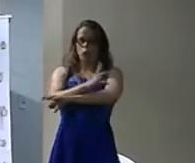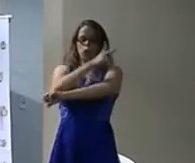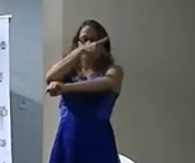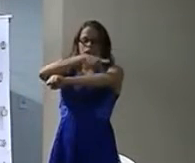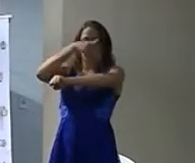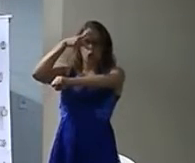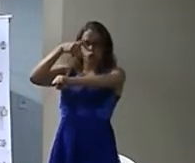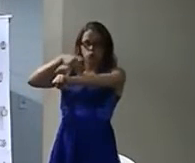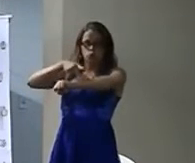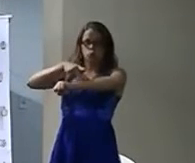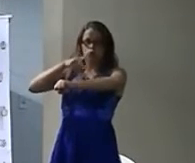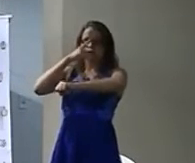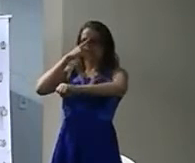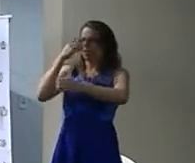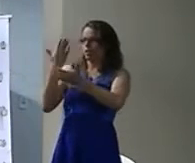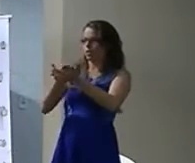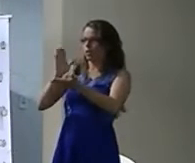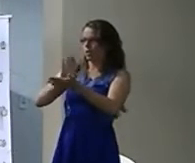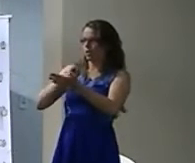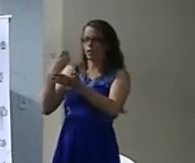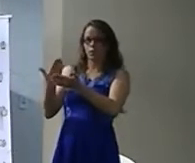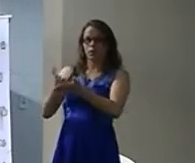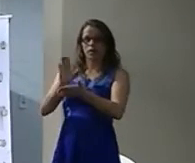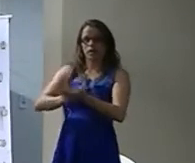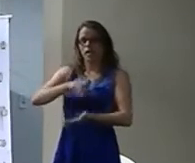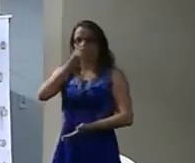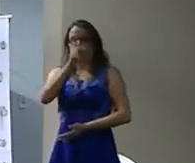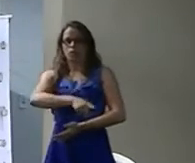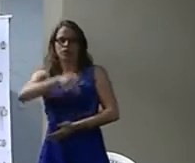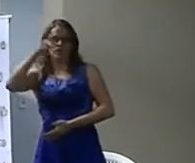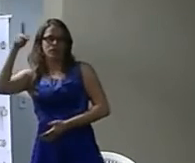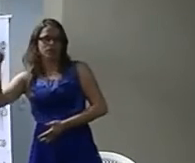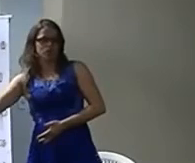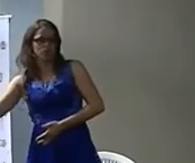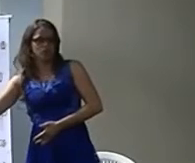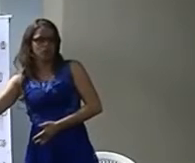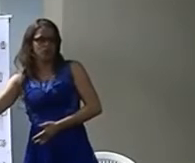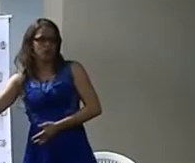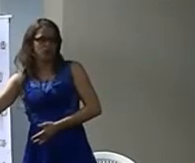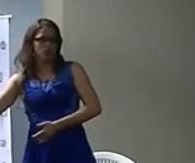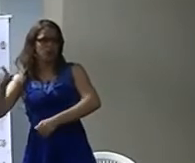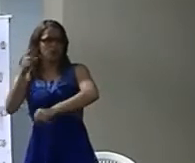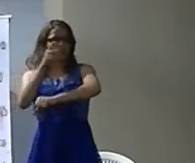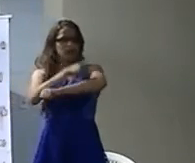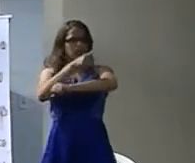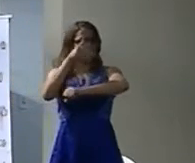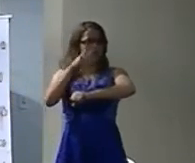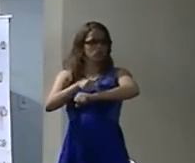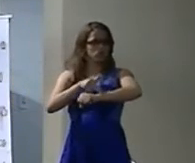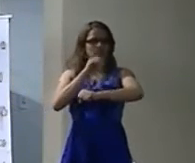O intérprete Era intérprete delas E professor de pedagogia também Quer dizer Não pagava na faculdade Mas acompanhava elas Nem estatística Elas ficaram em final